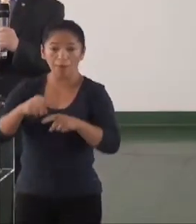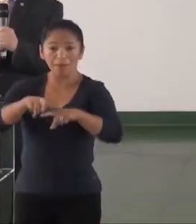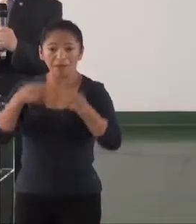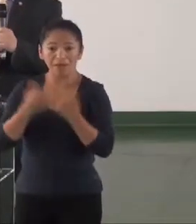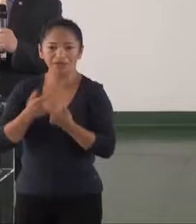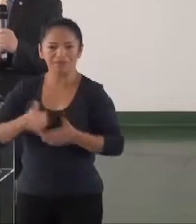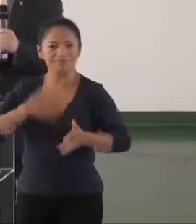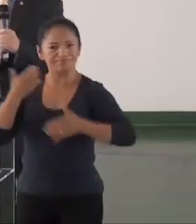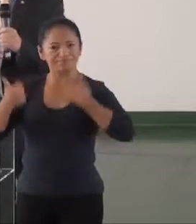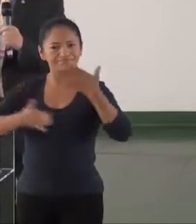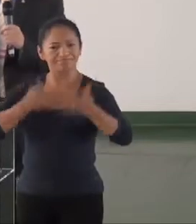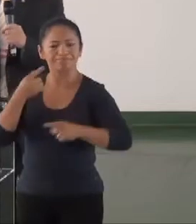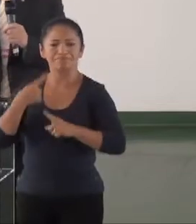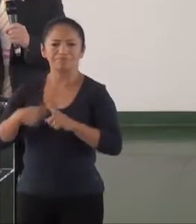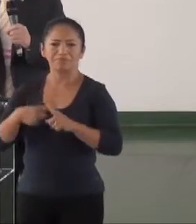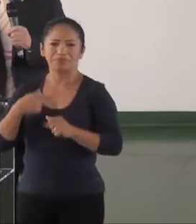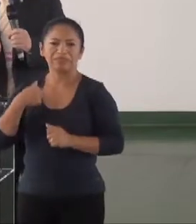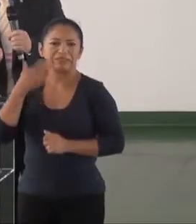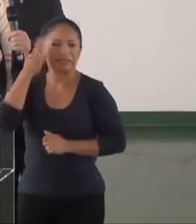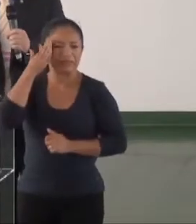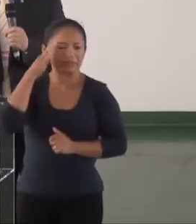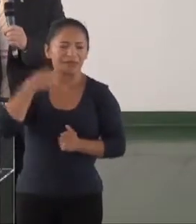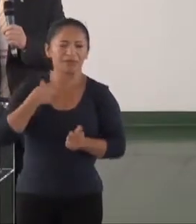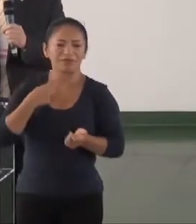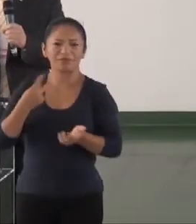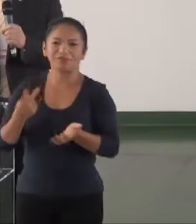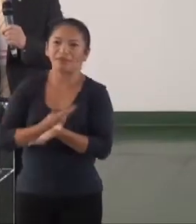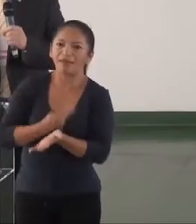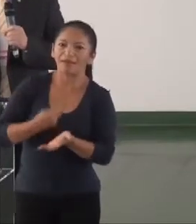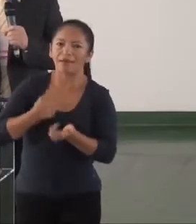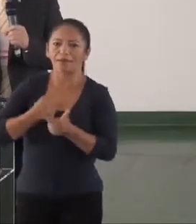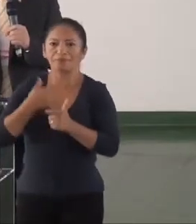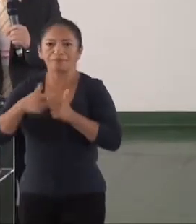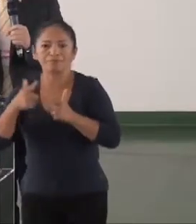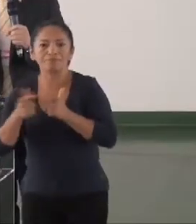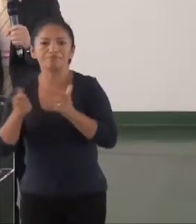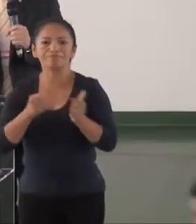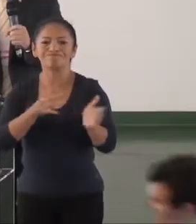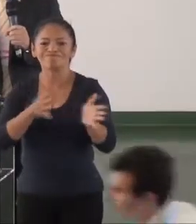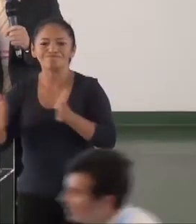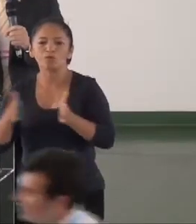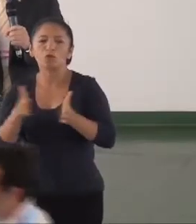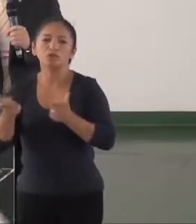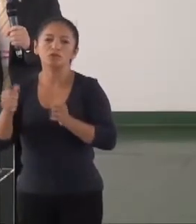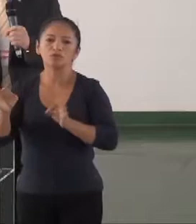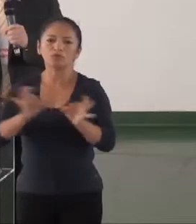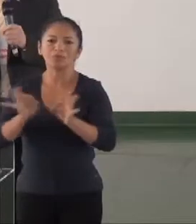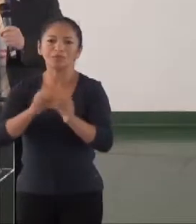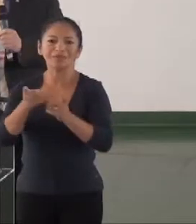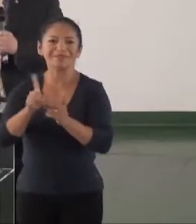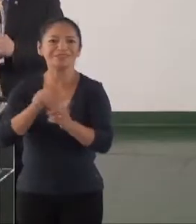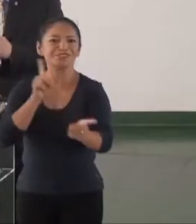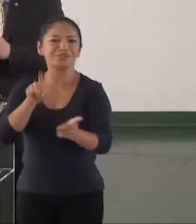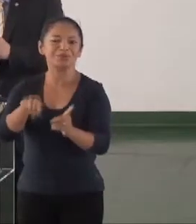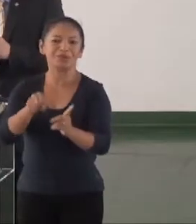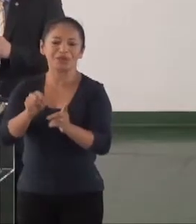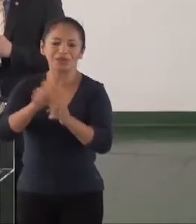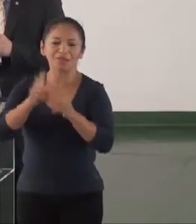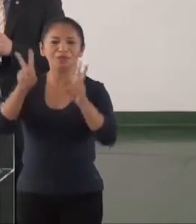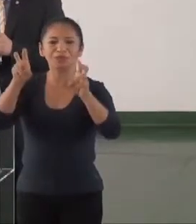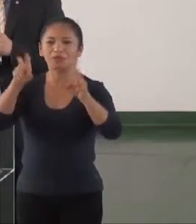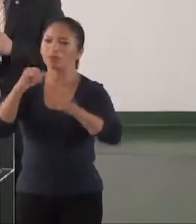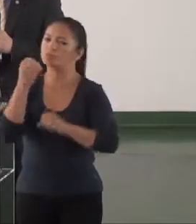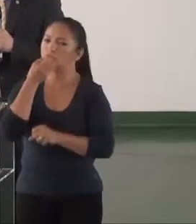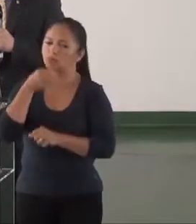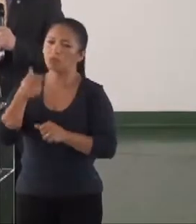do meio jurídico, e isso nos prejudica muito dentro desse trabalho, dessa dinâmica. Mas, então, foi um tema que